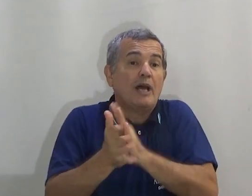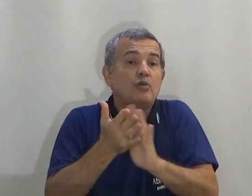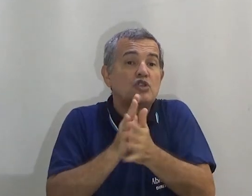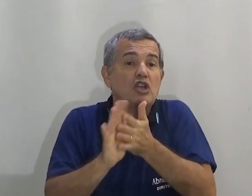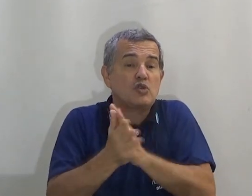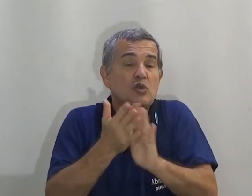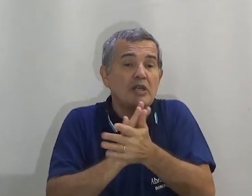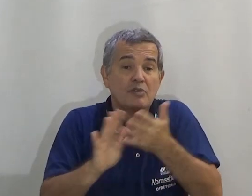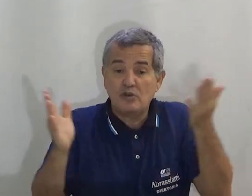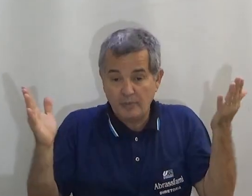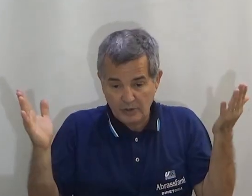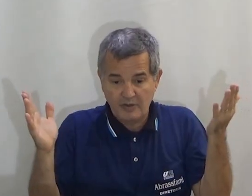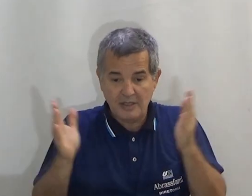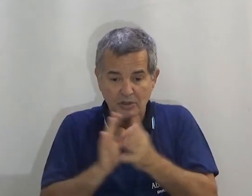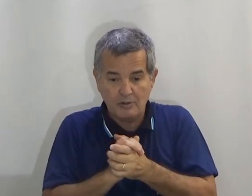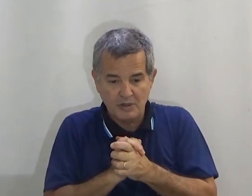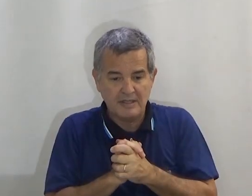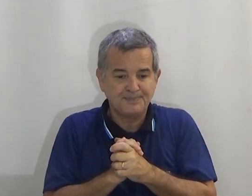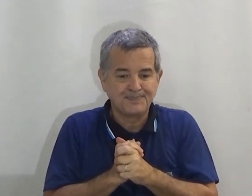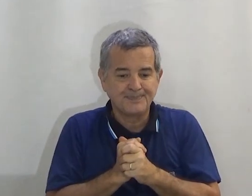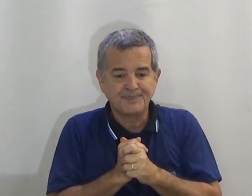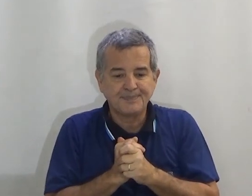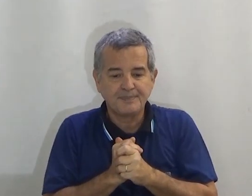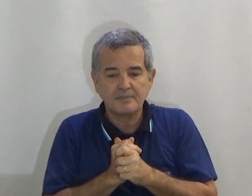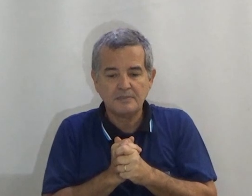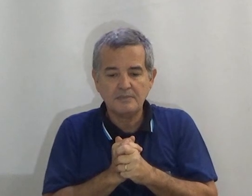incorporaram os textos no livro. Eu não posso fazer muita coisa.